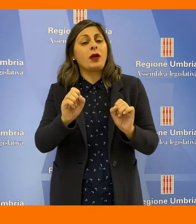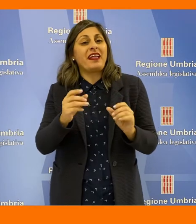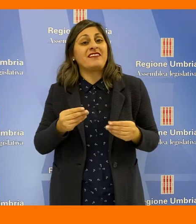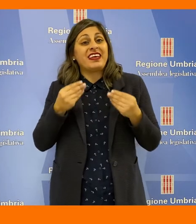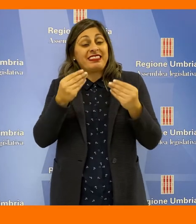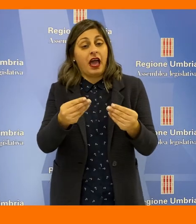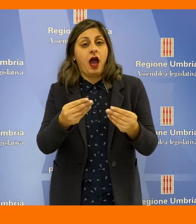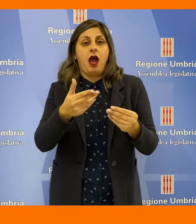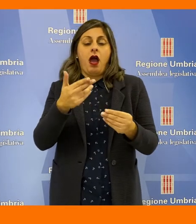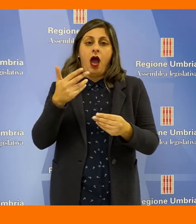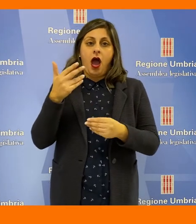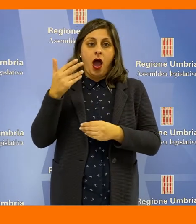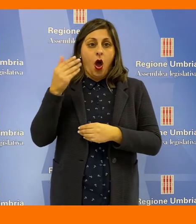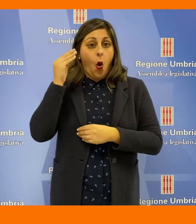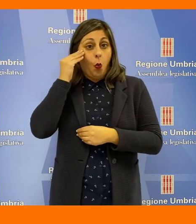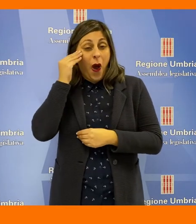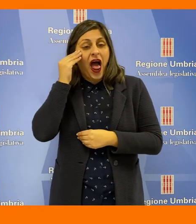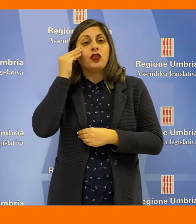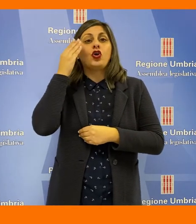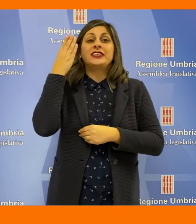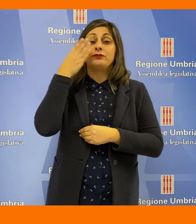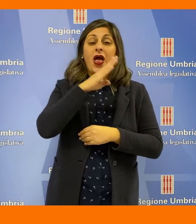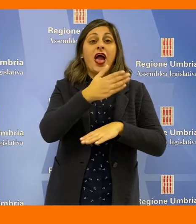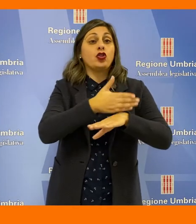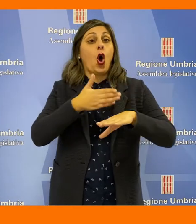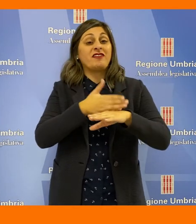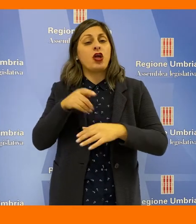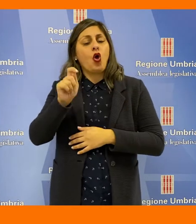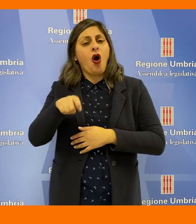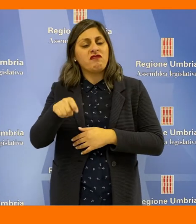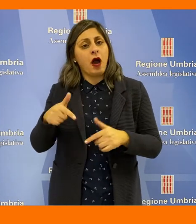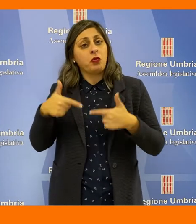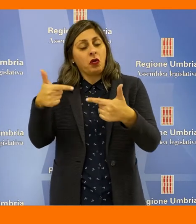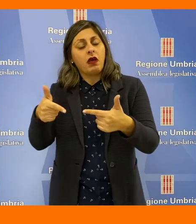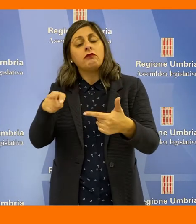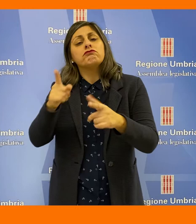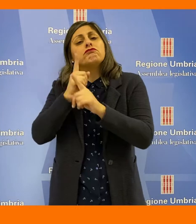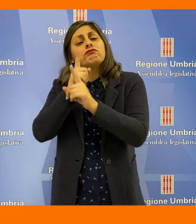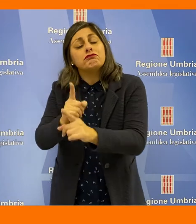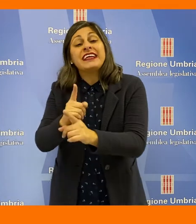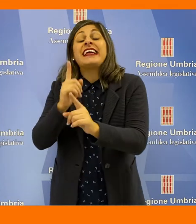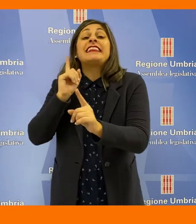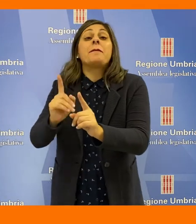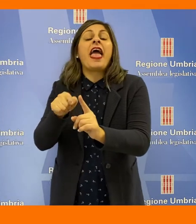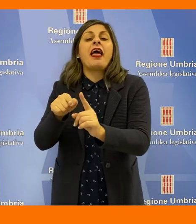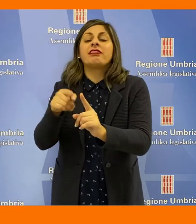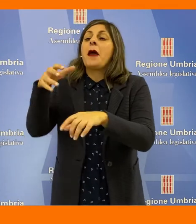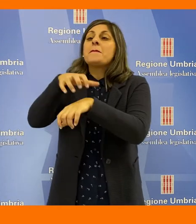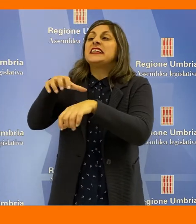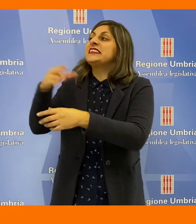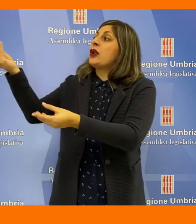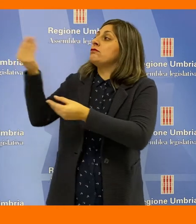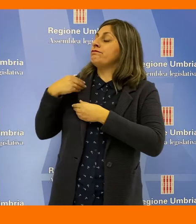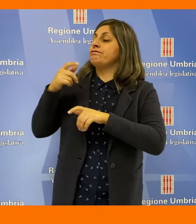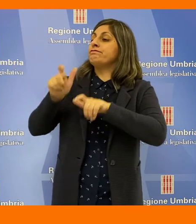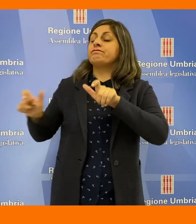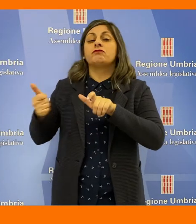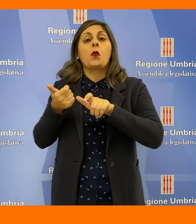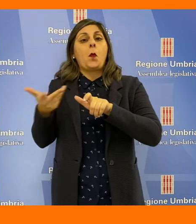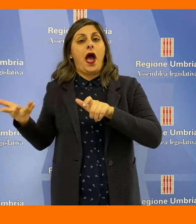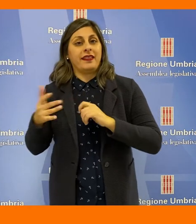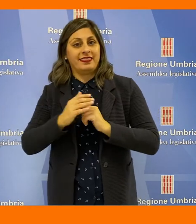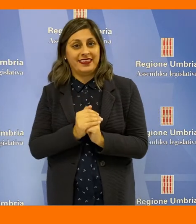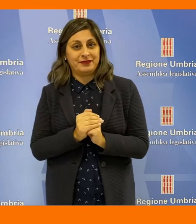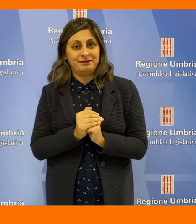indirizzi formativi concessi agli istituti di Gualdo, Spoleto, Arvieto e Fabbro resta comunque subordinato all'organico eventualmente assegnato dal